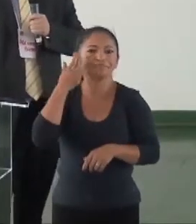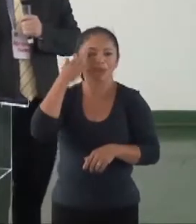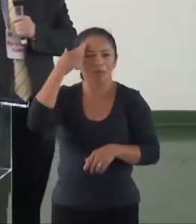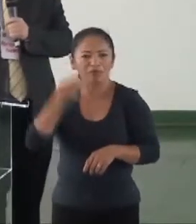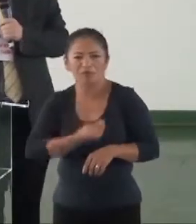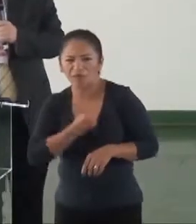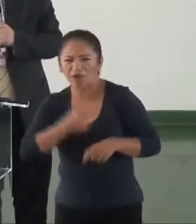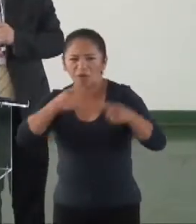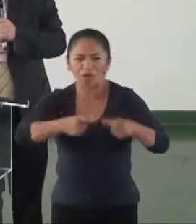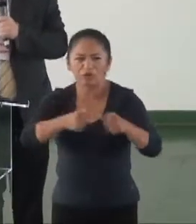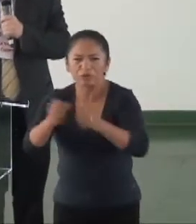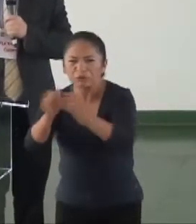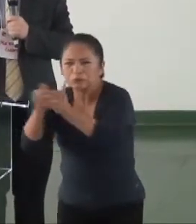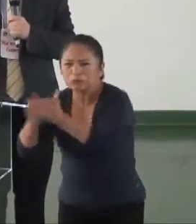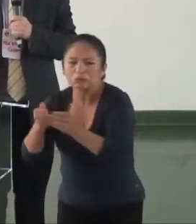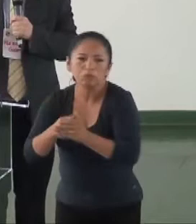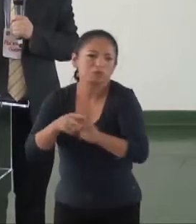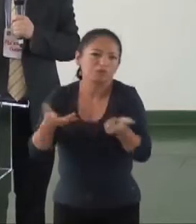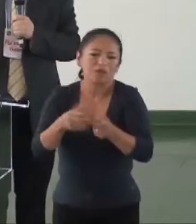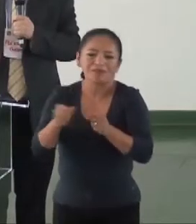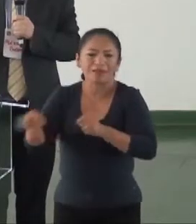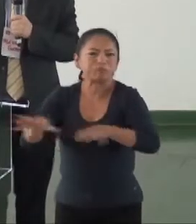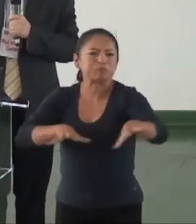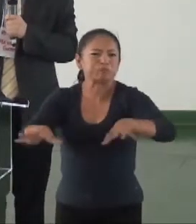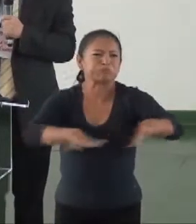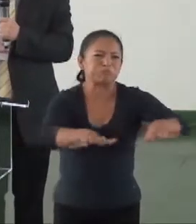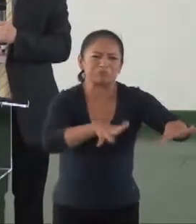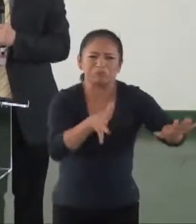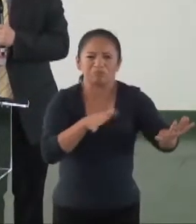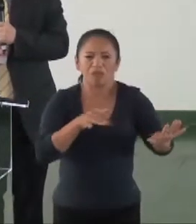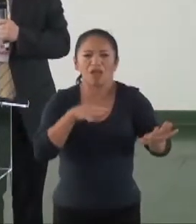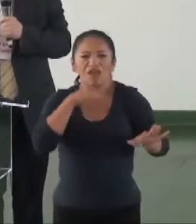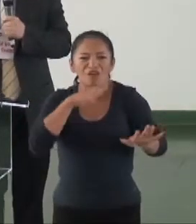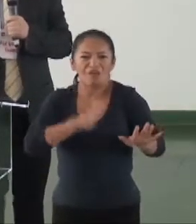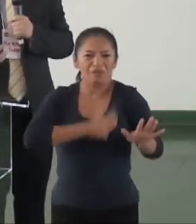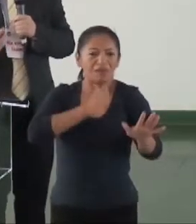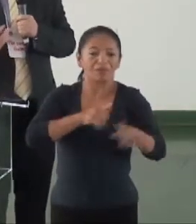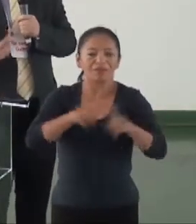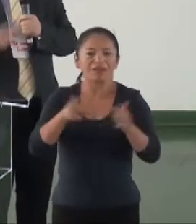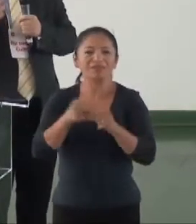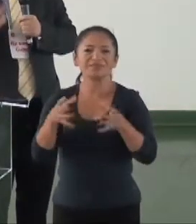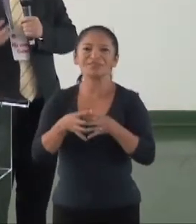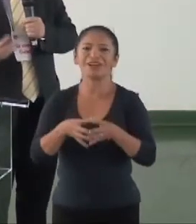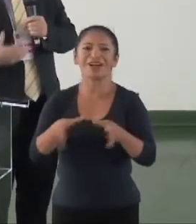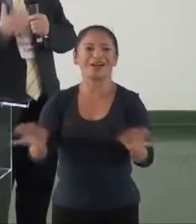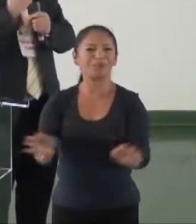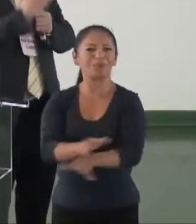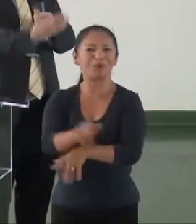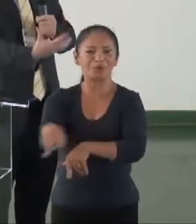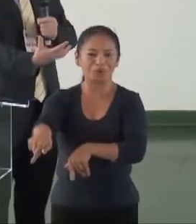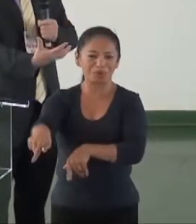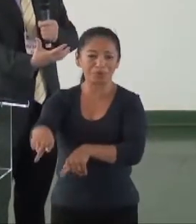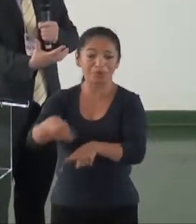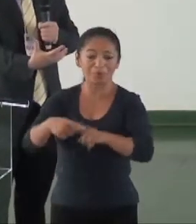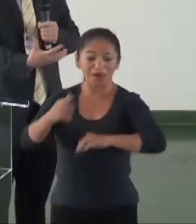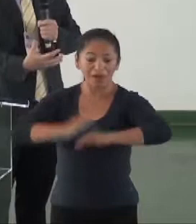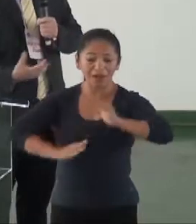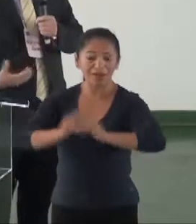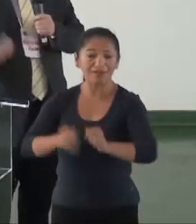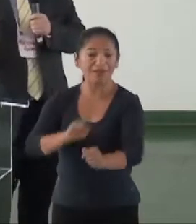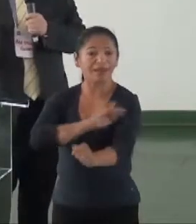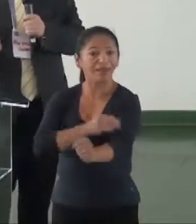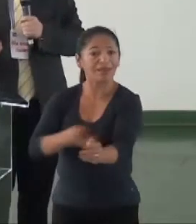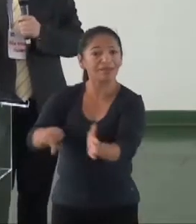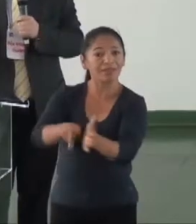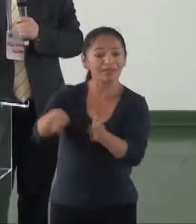desorganizada. Eu, pessoal, não gosto muito do termo sociedade organizada, porque elas já se organizam e já têm a sua própria força.